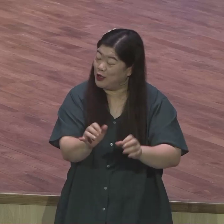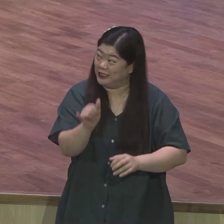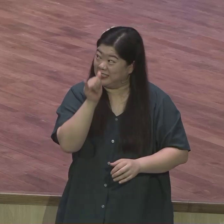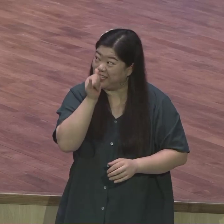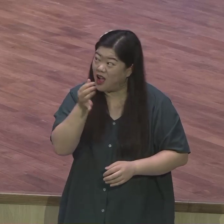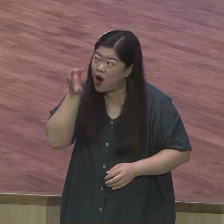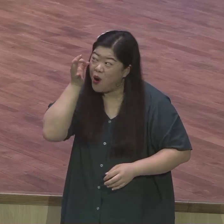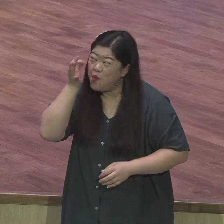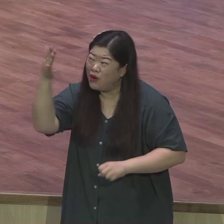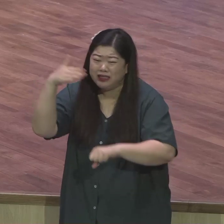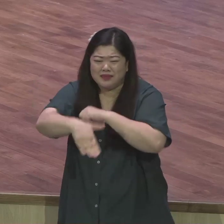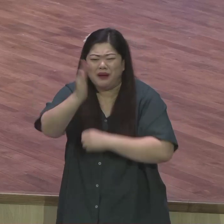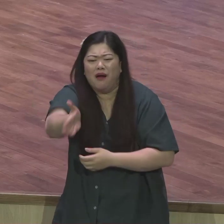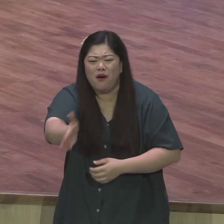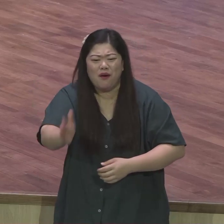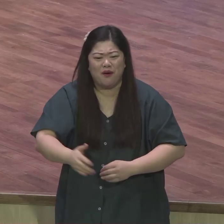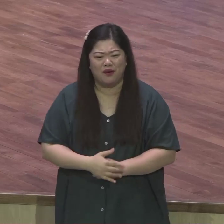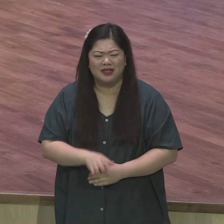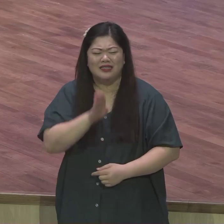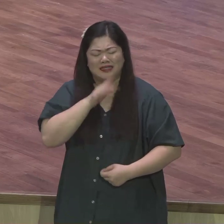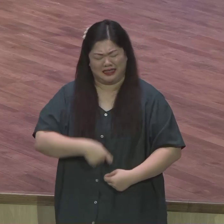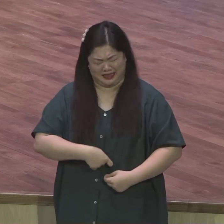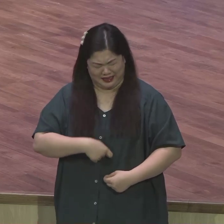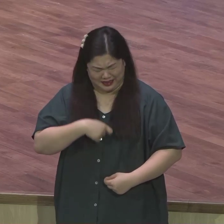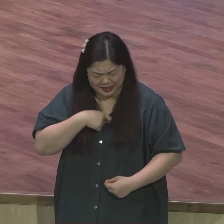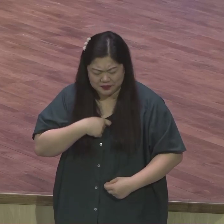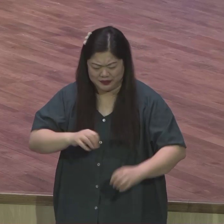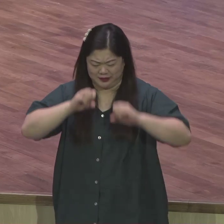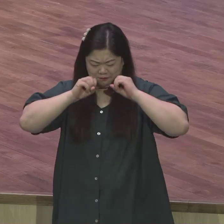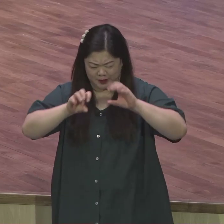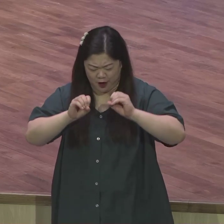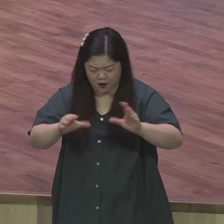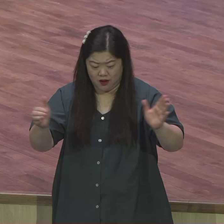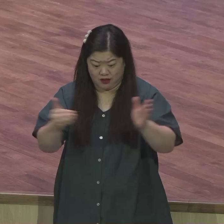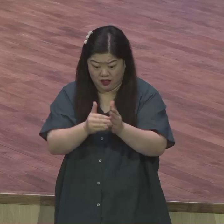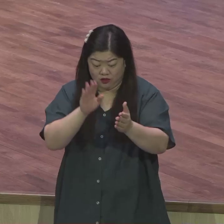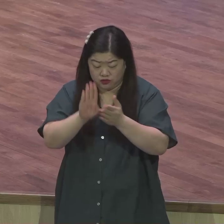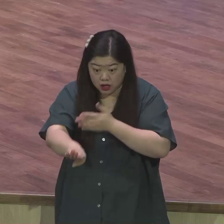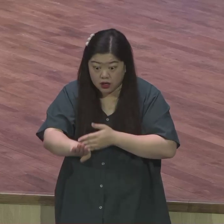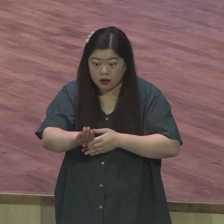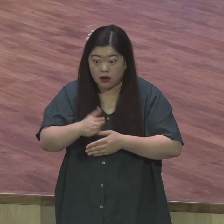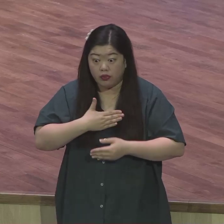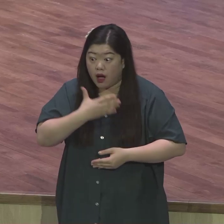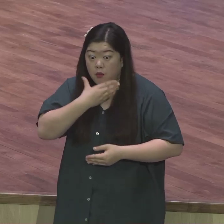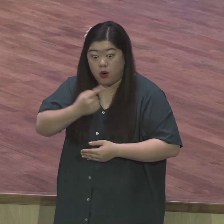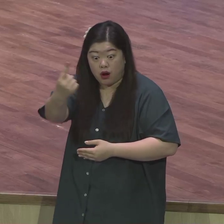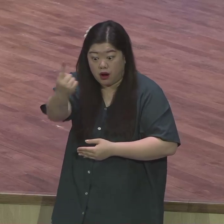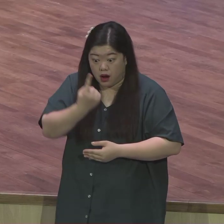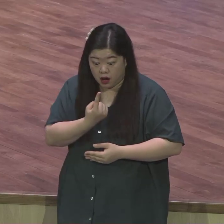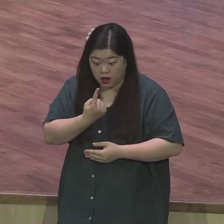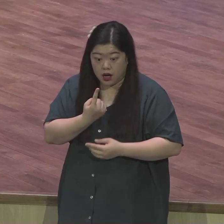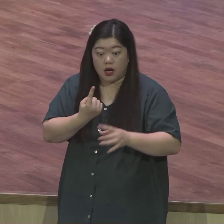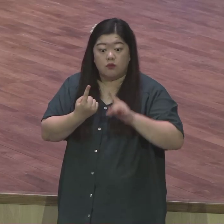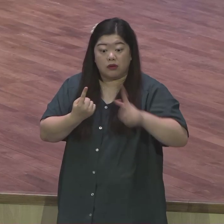그 가정 그 생업 딱 후손들까지 책임지신다 틀림없습니다 그걸 난 체험하고 사는 사람